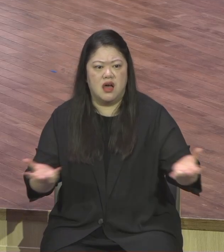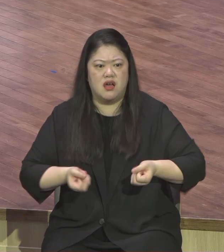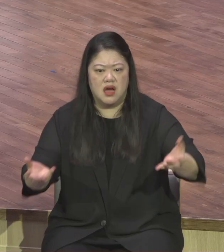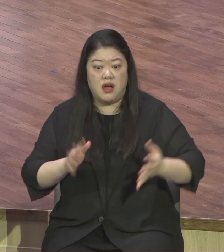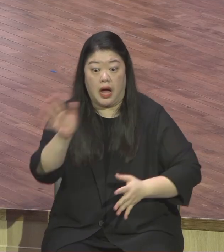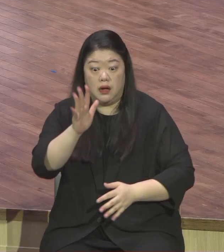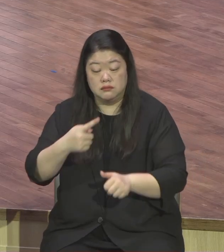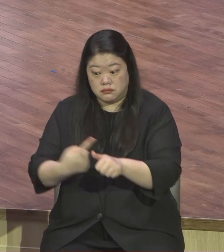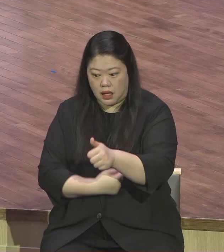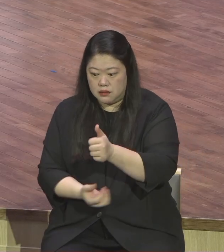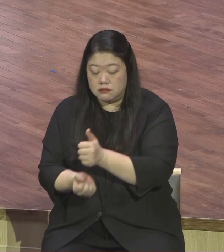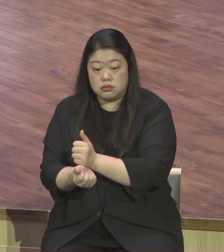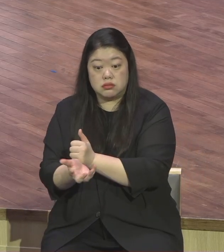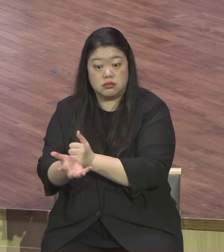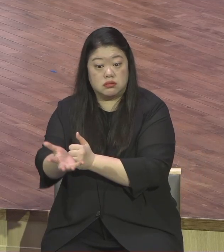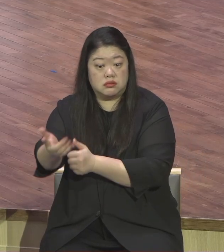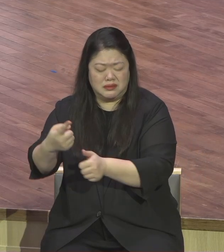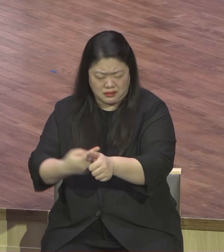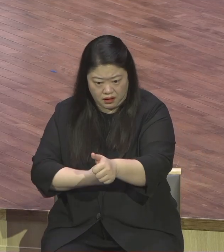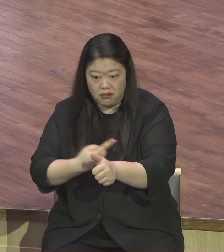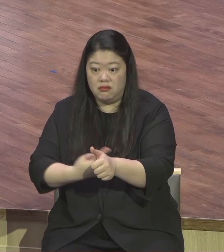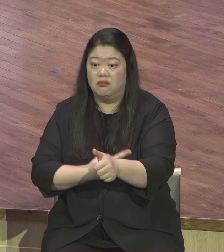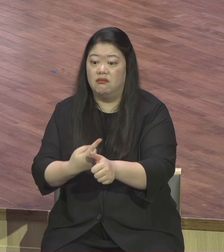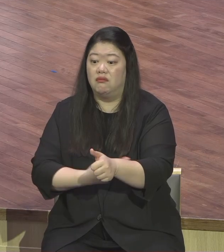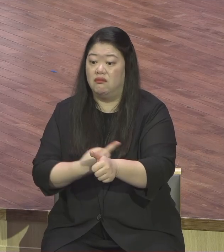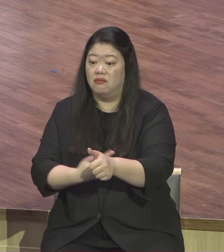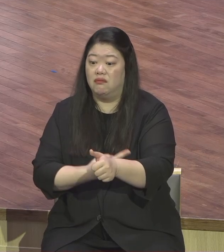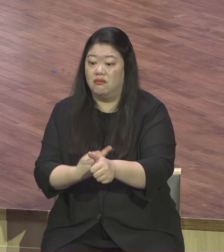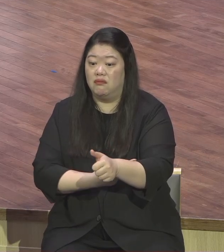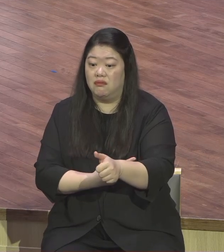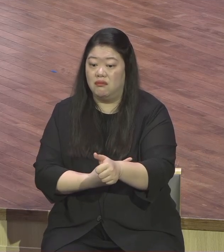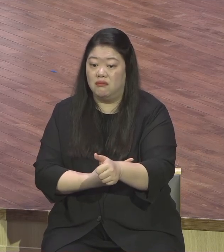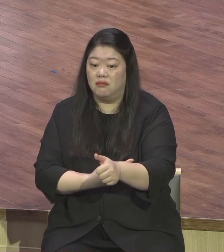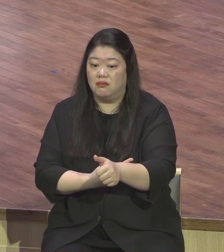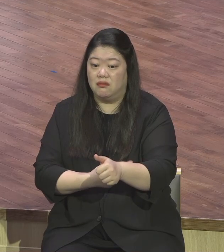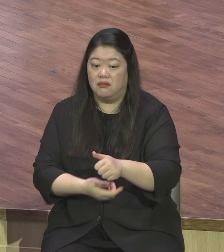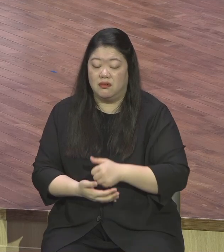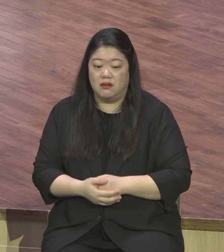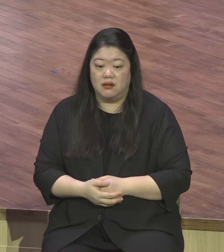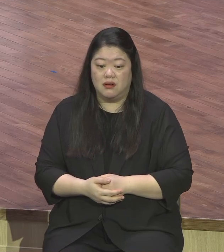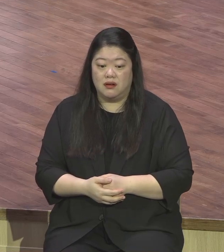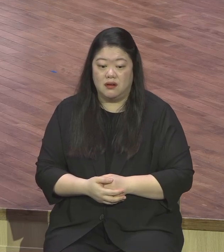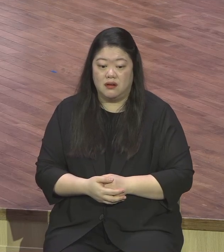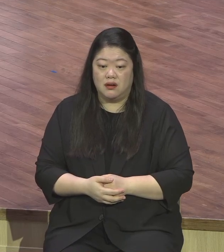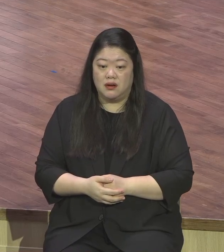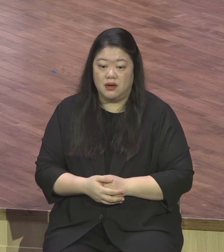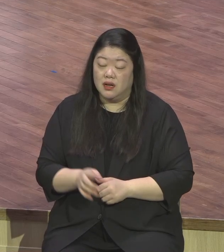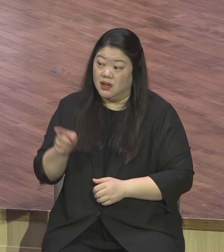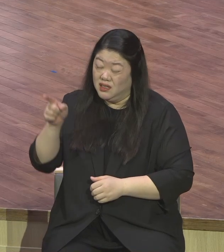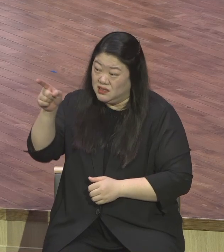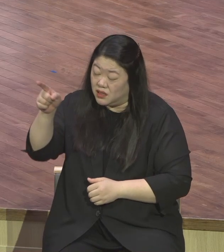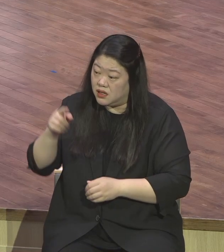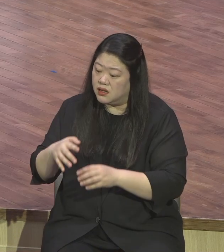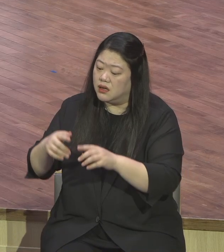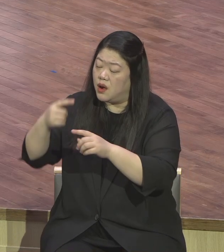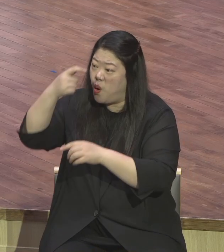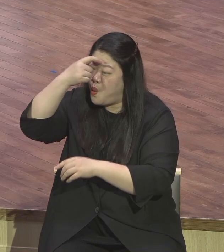도대체 어떻게 그런 삶을 살 수 있느냐 너가 믿는 예수가 누구시길래 똑같다 내가 너